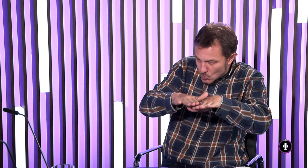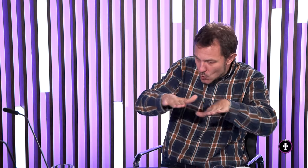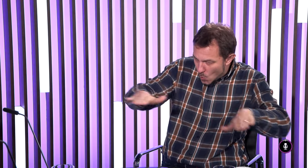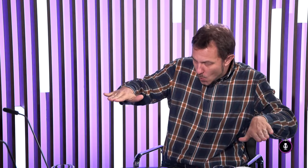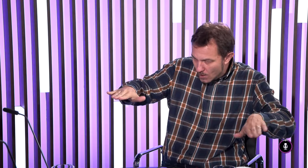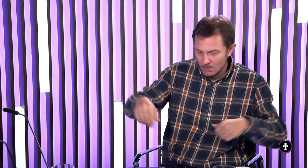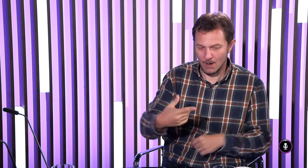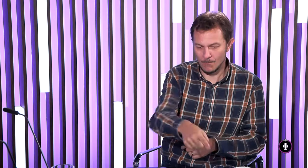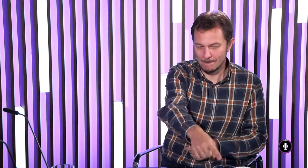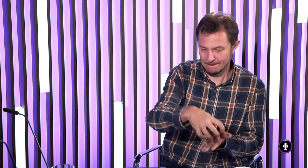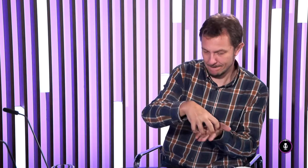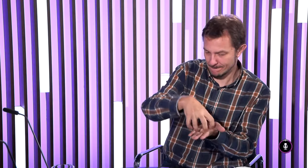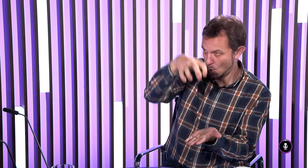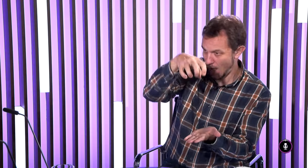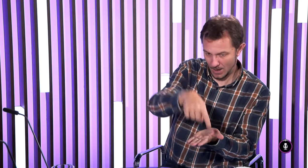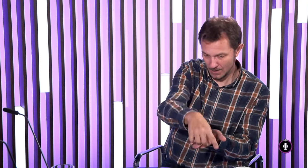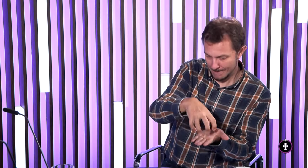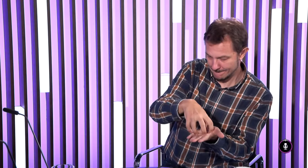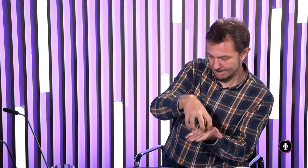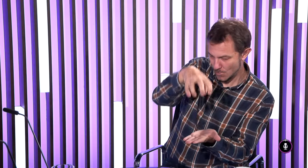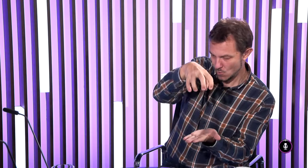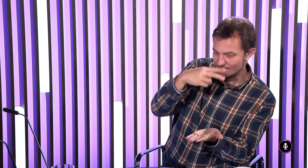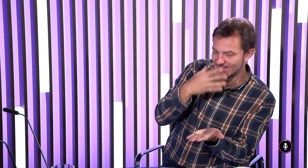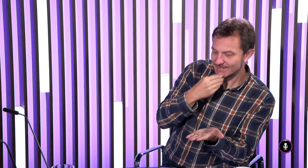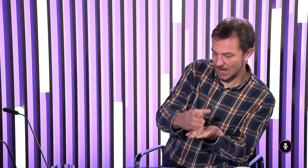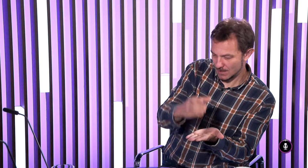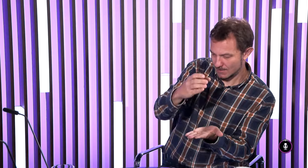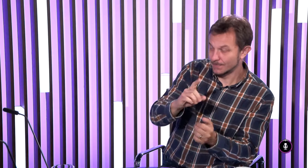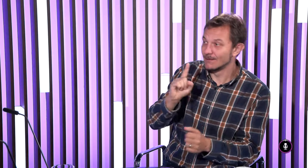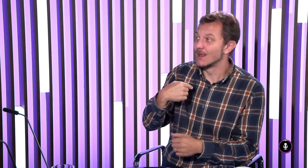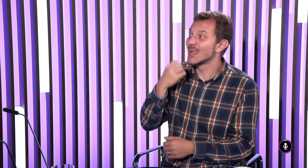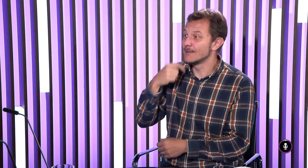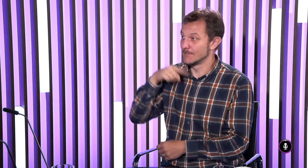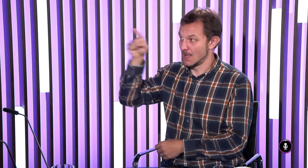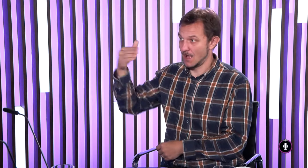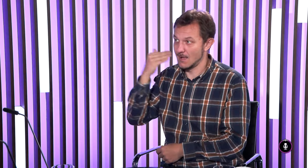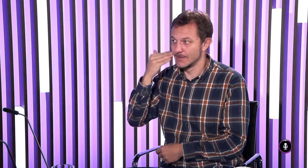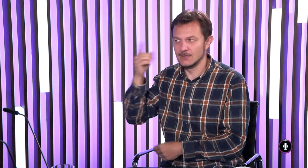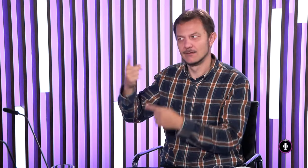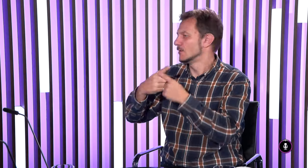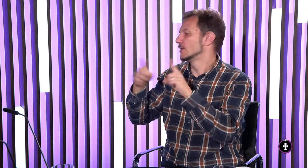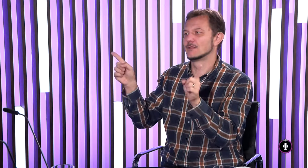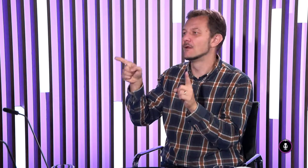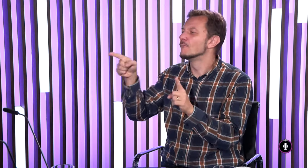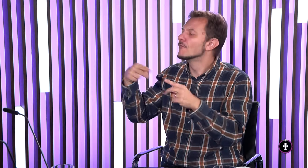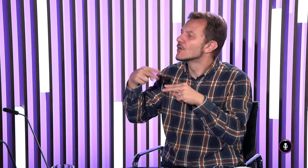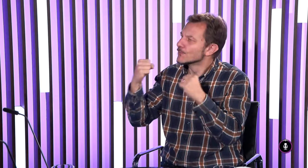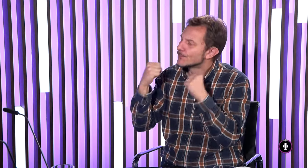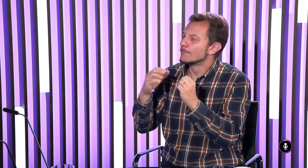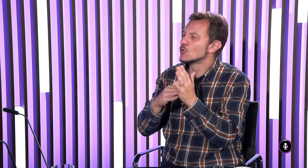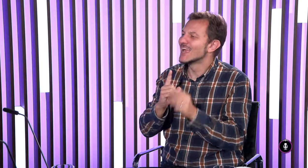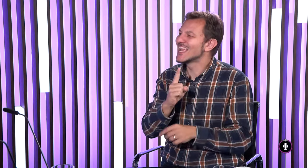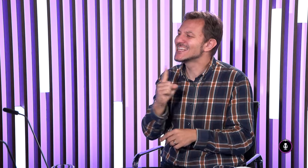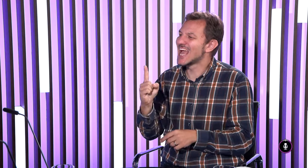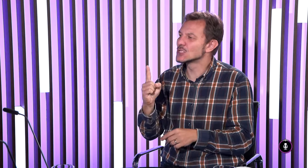na tvár toho stôla, ktorý má rovinu alebo pohár, takýto je posunok pre pohár, sledujeme ten tvár, ale v Amerike inak